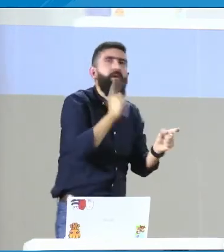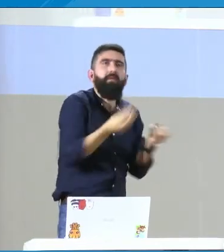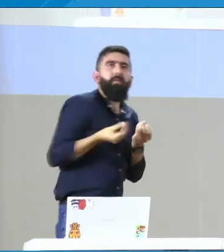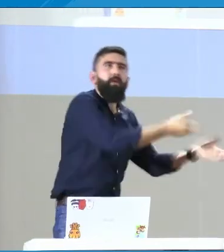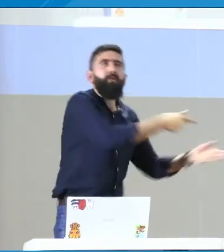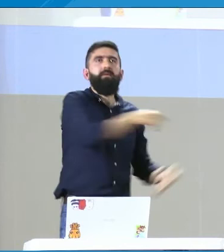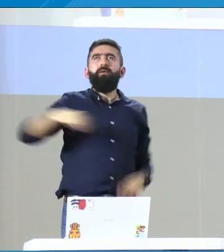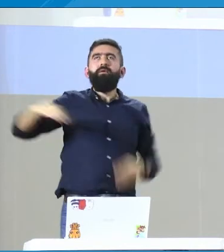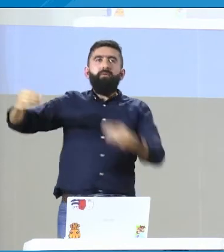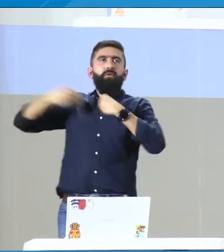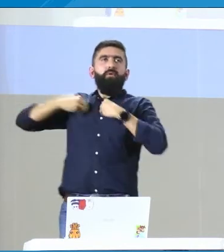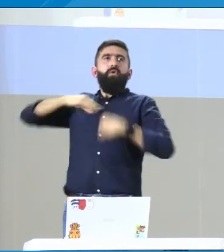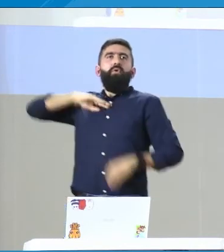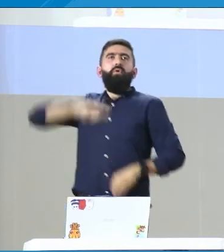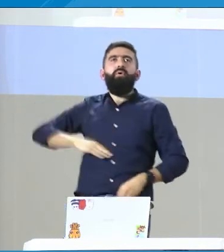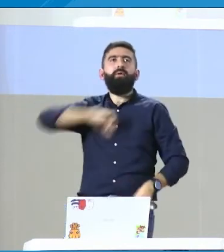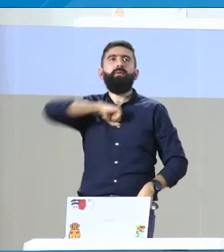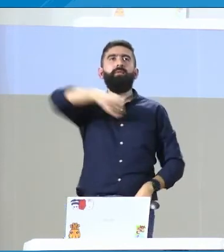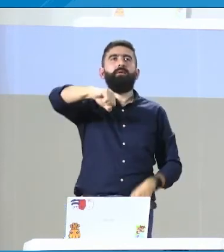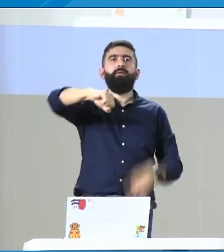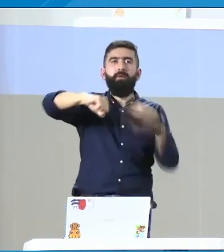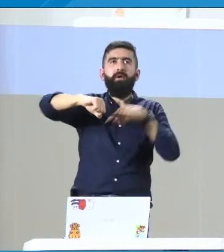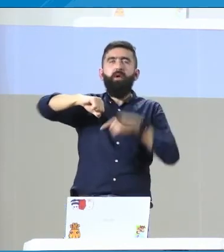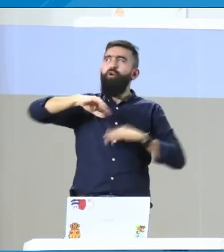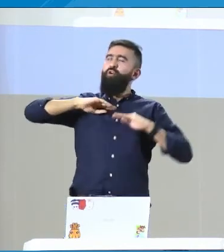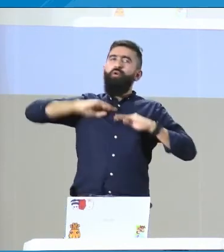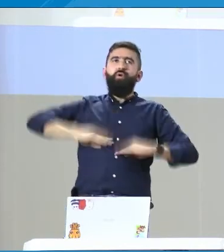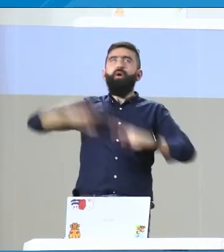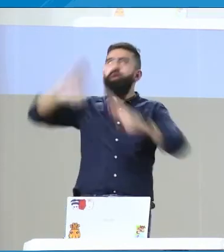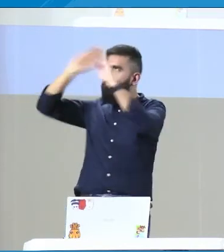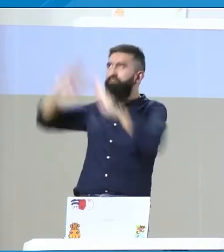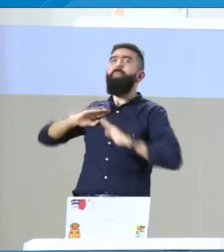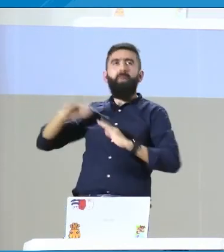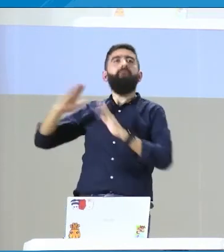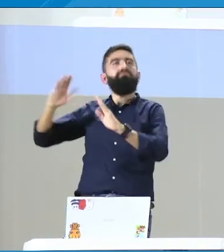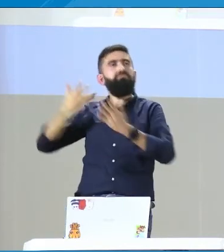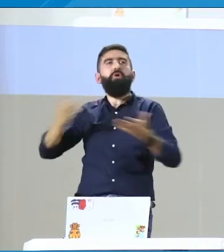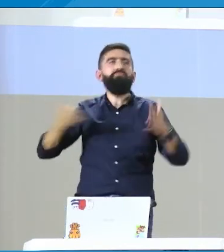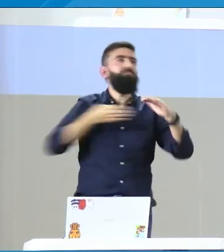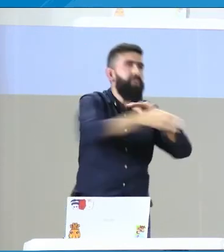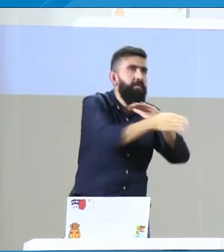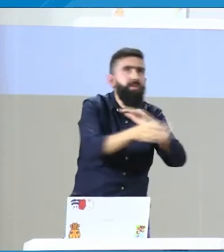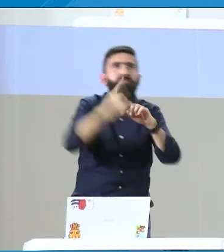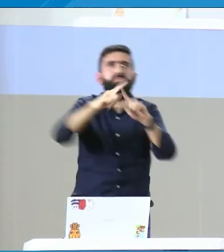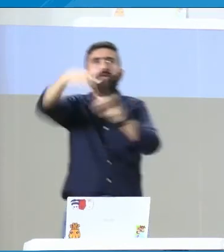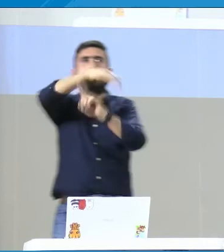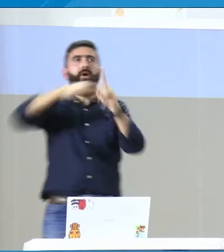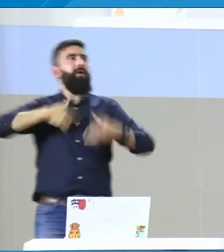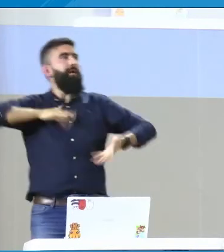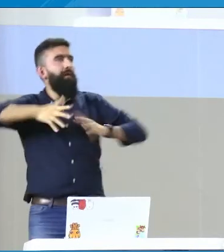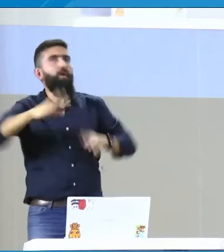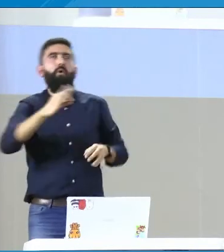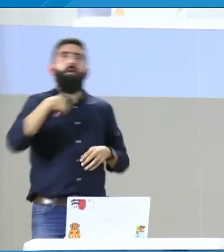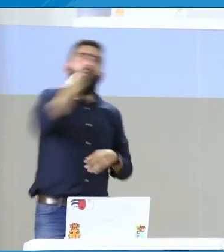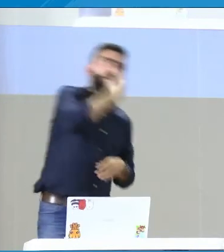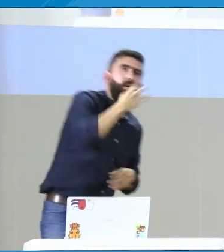permitan llevar esa información a cabo y ese estudio. Y asimismo, poder acceder a los diferentes derechos, recibir una atención